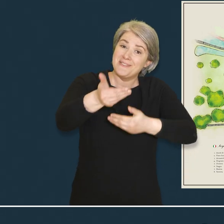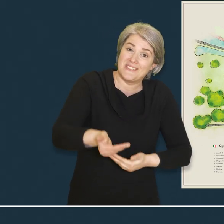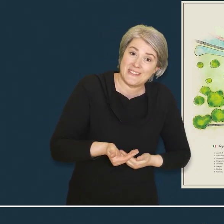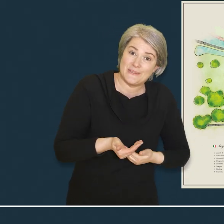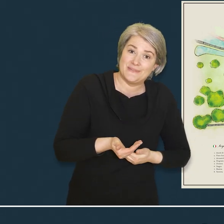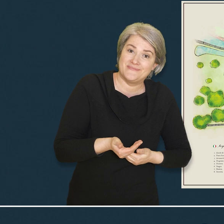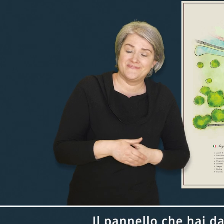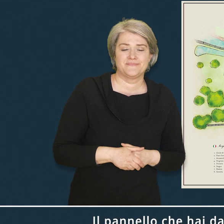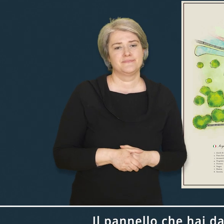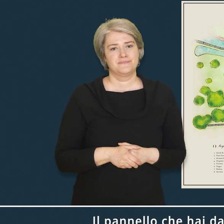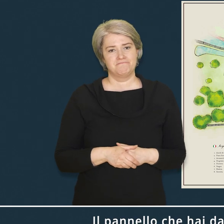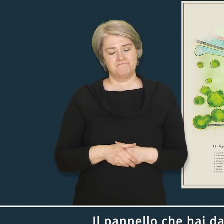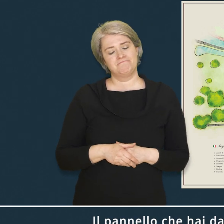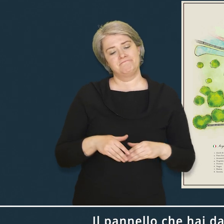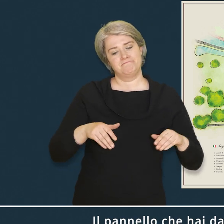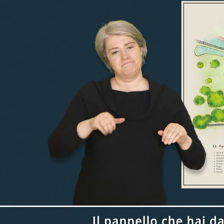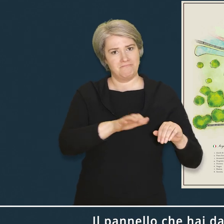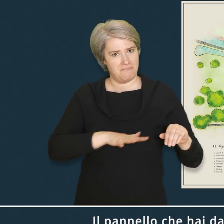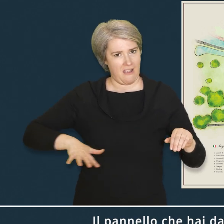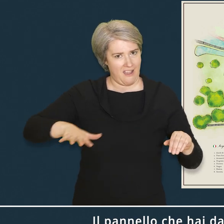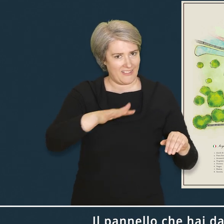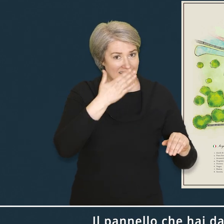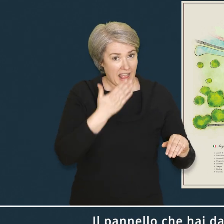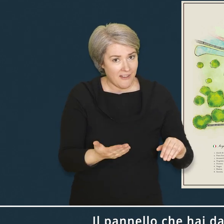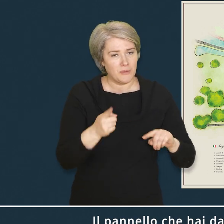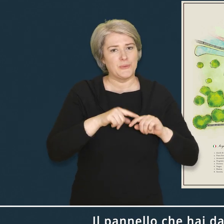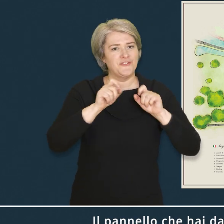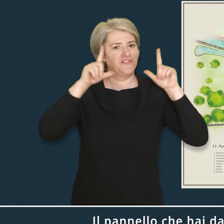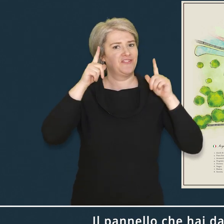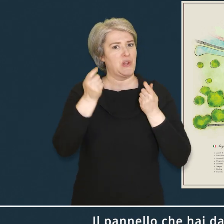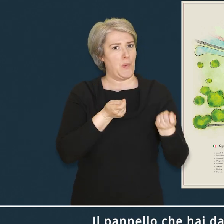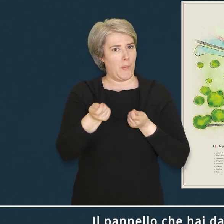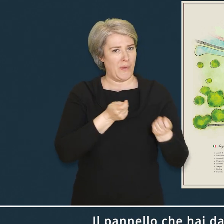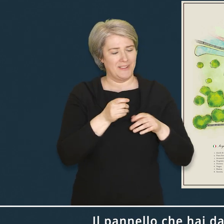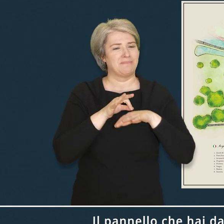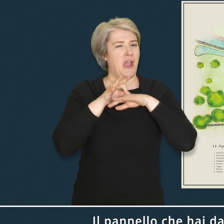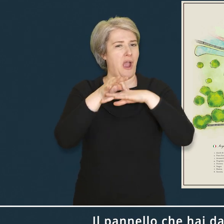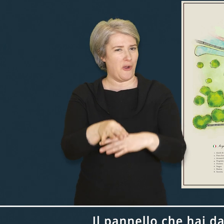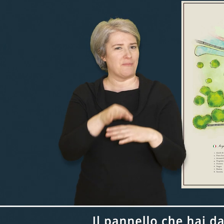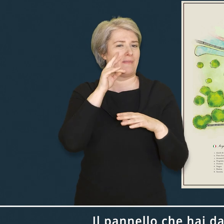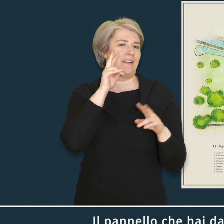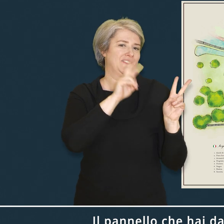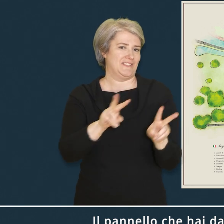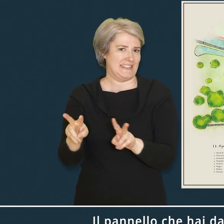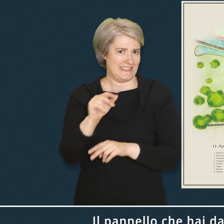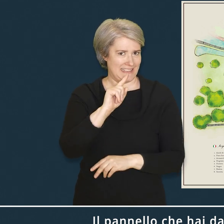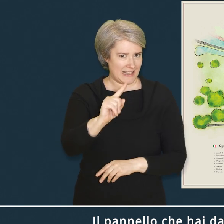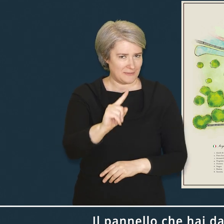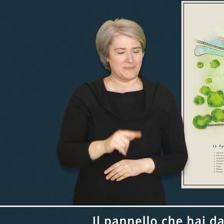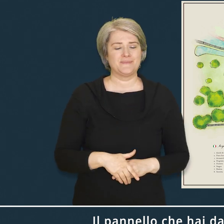Benvenuto! Il pannello che hai davanti e questa audioguida ti accompagneranno nella visita.